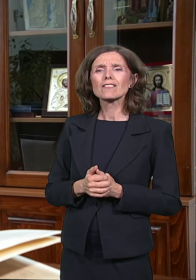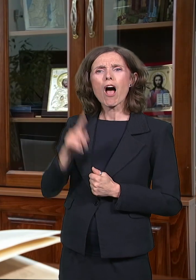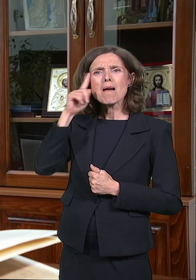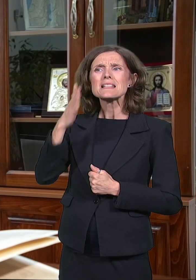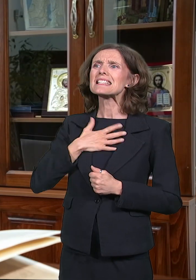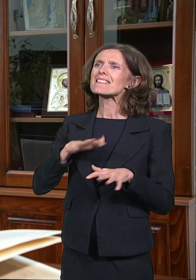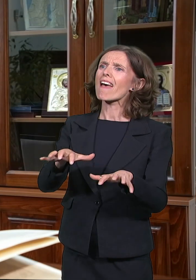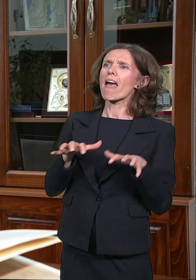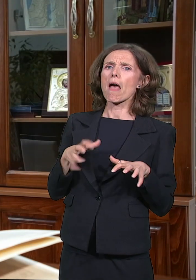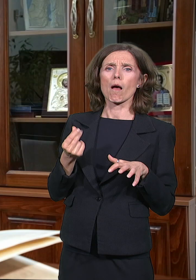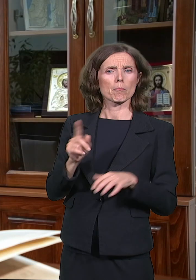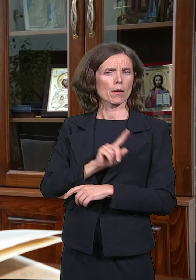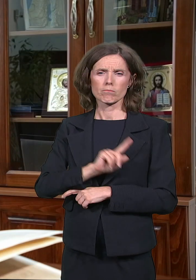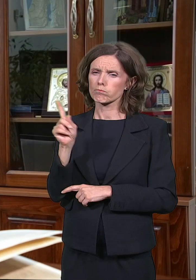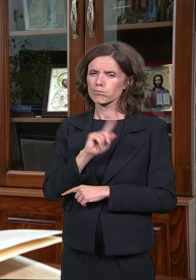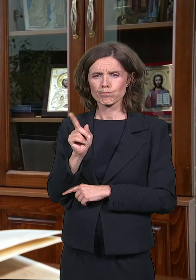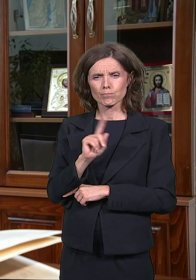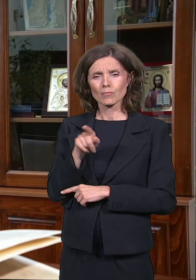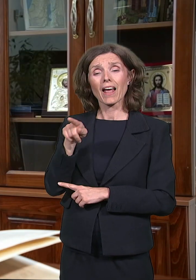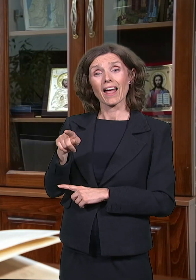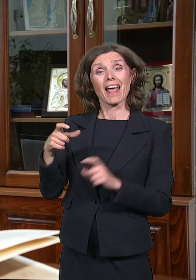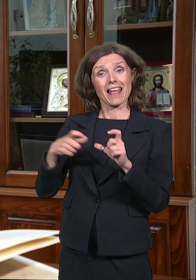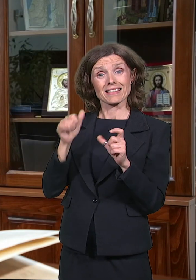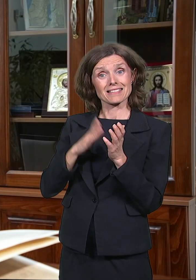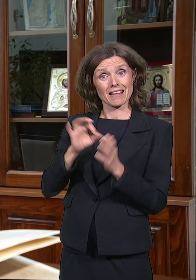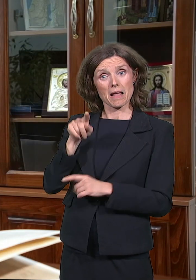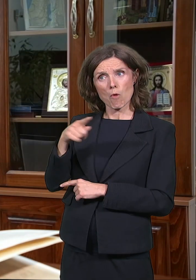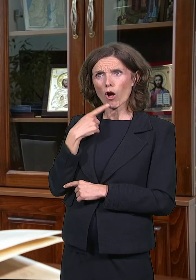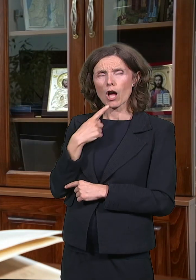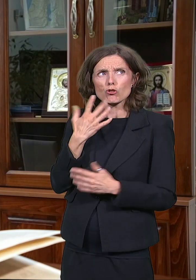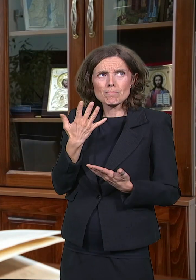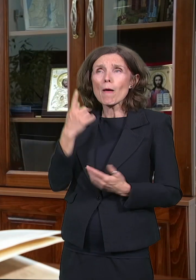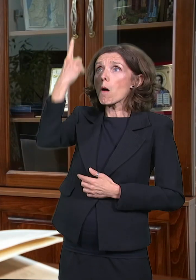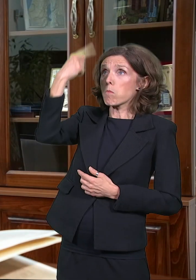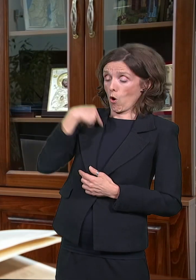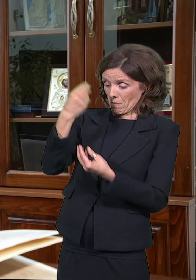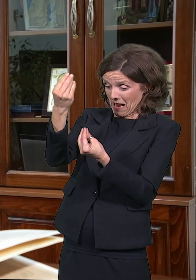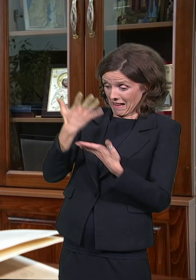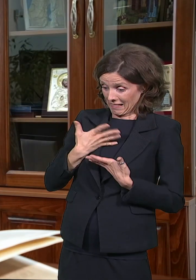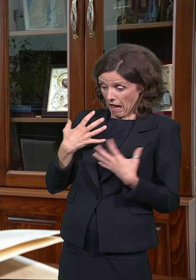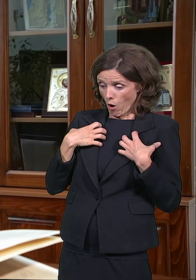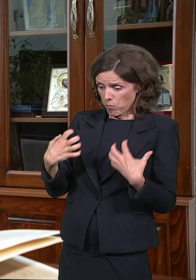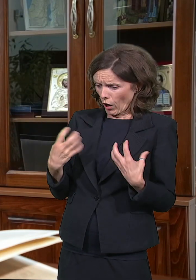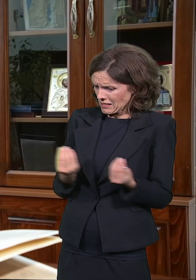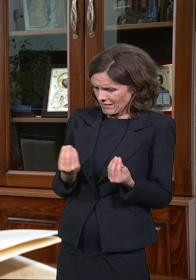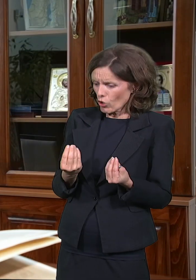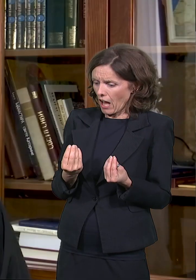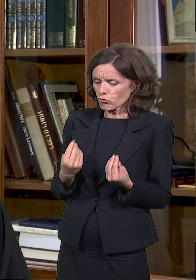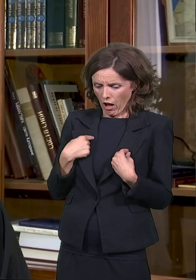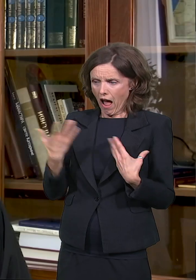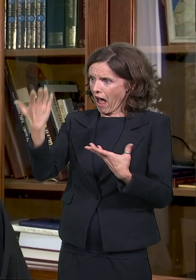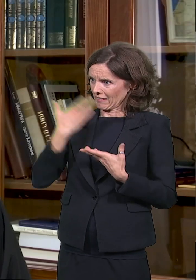sebe. On je smatrao da je mu je Bog dao to bogatstvo da bi on mogao da pomogne svoju crkvu